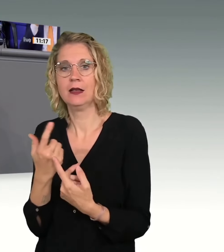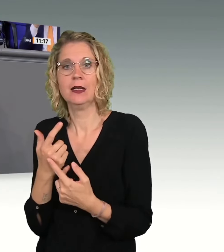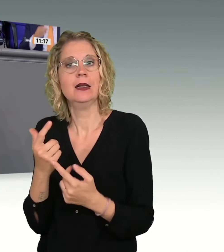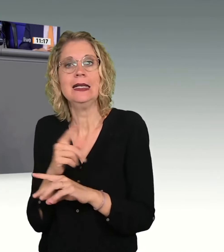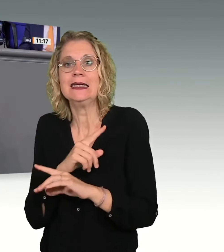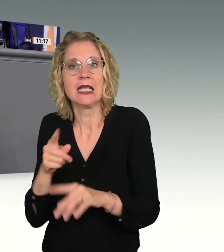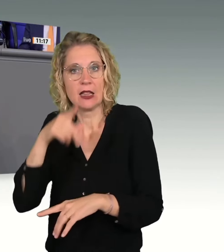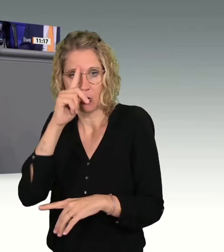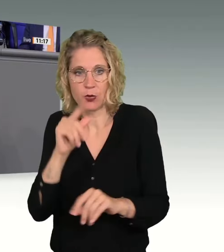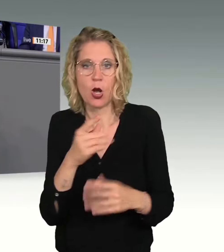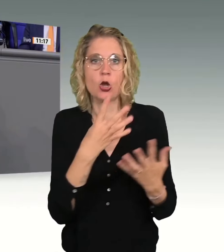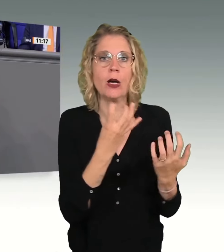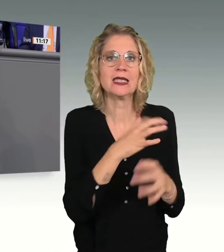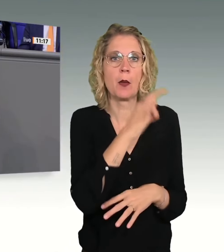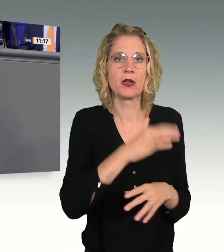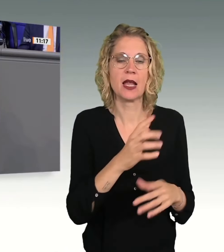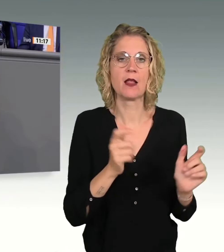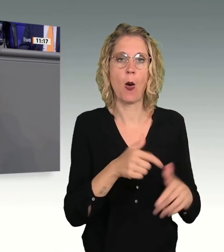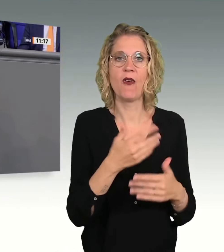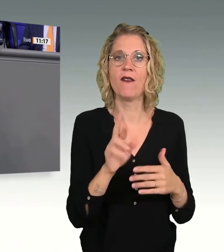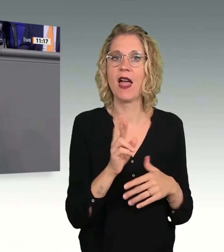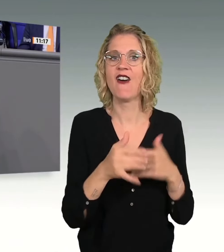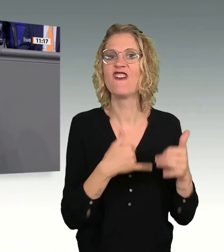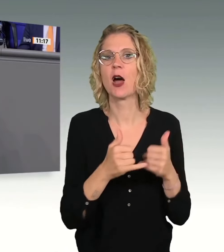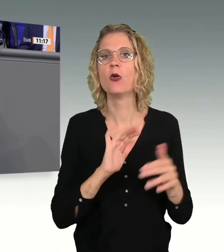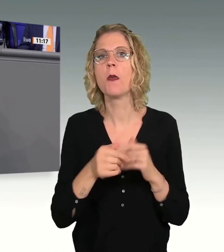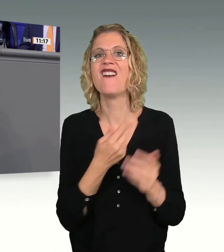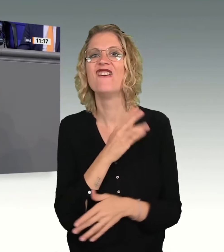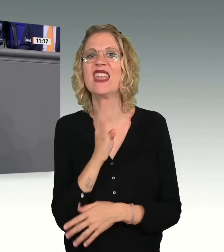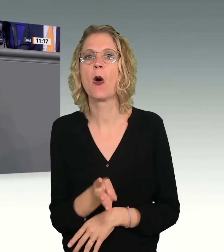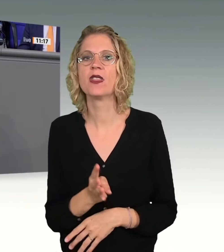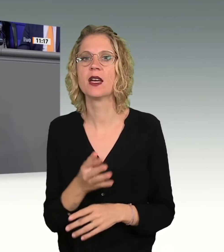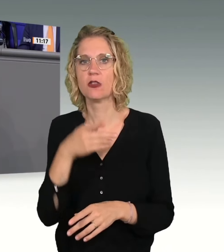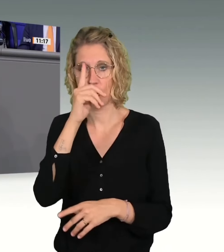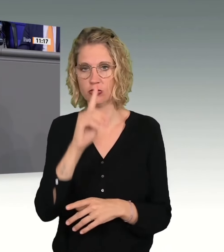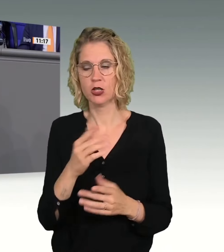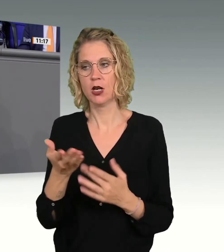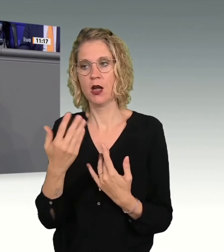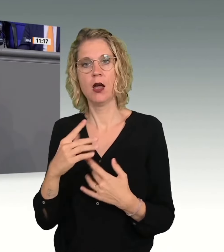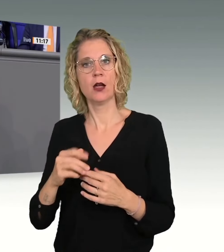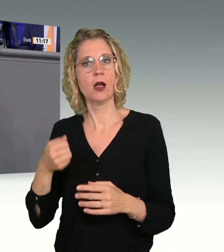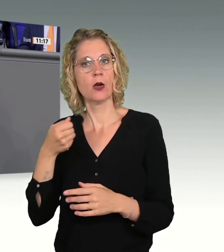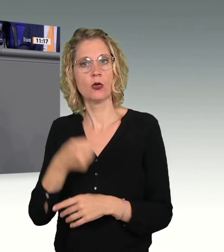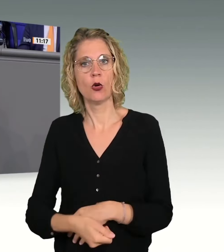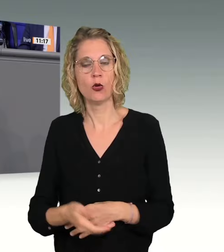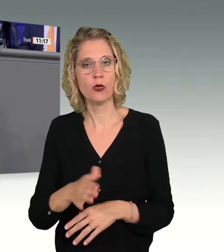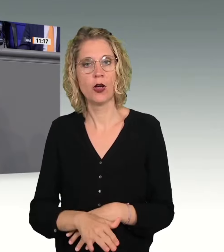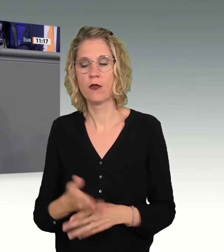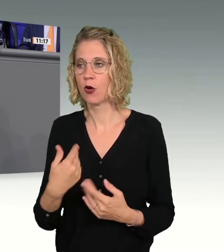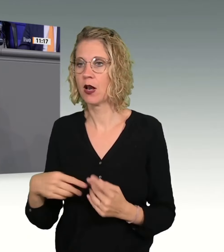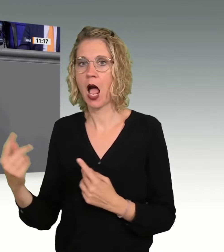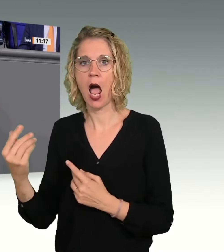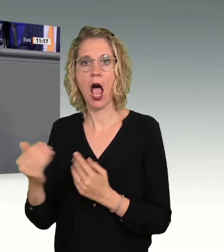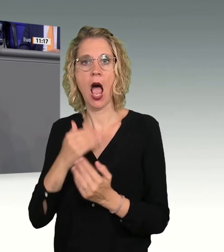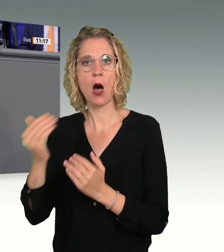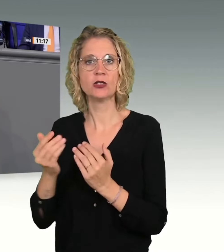Prozent der Opfer waren Frauen. Über 400 Deutsche wurden von ausländischen Tätern getötet. Es gibt inzwischen in Deutschland, ich hoffe, Sie wissen das,